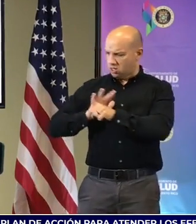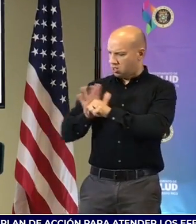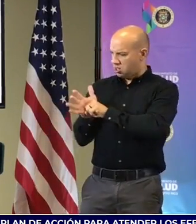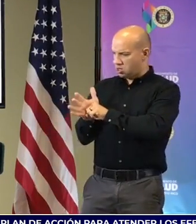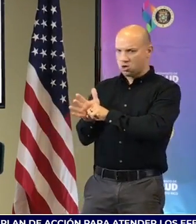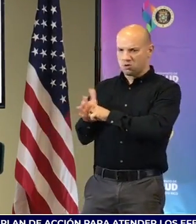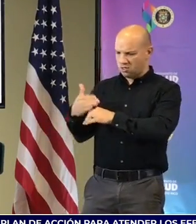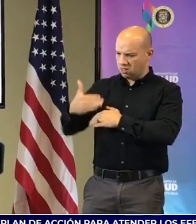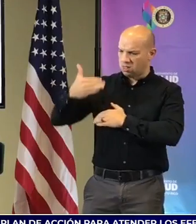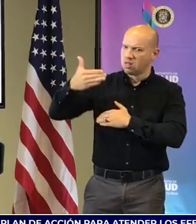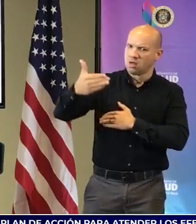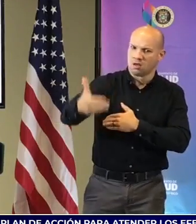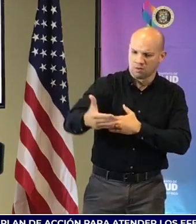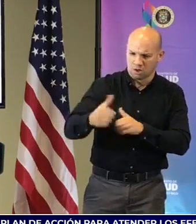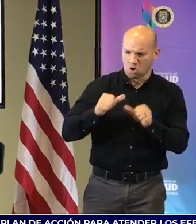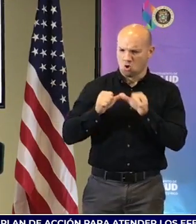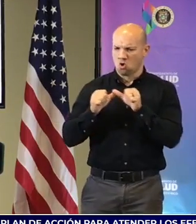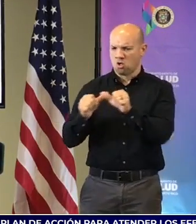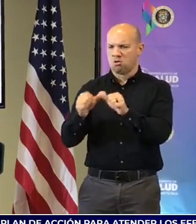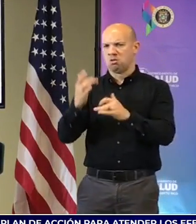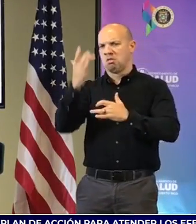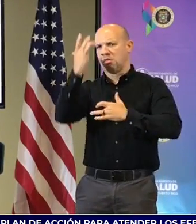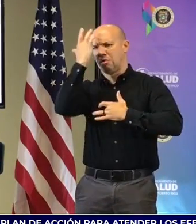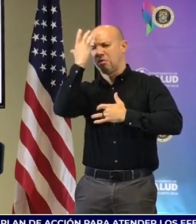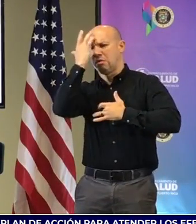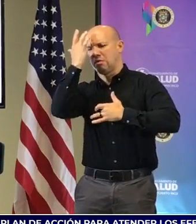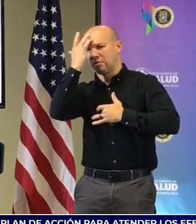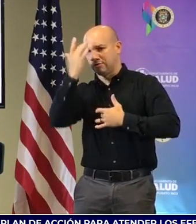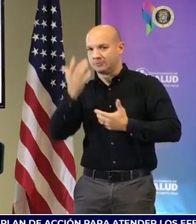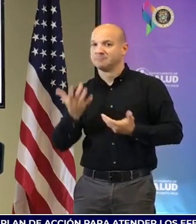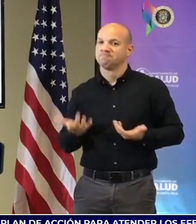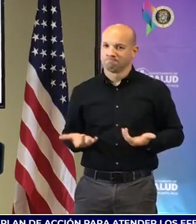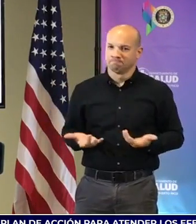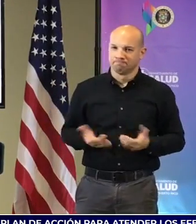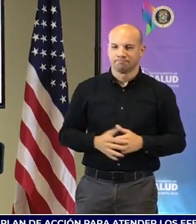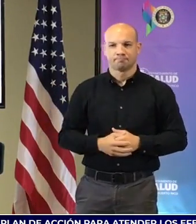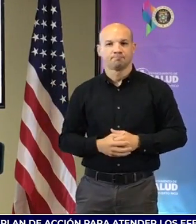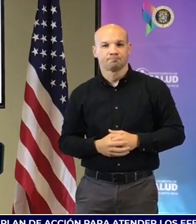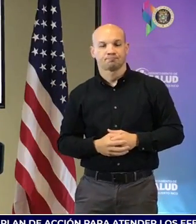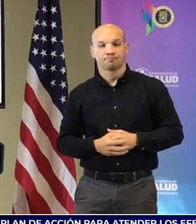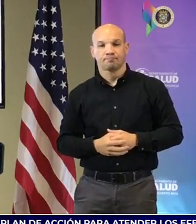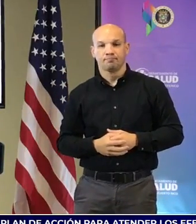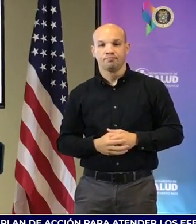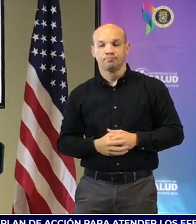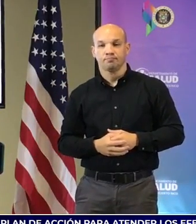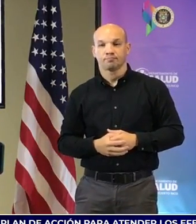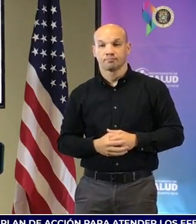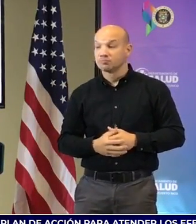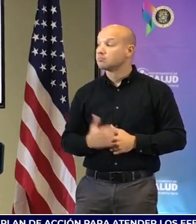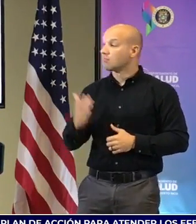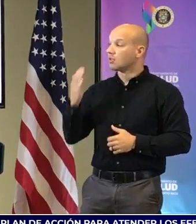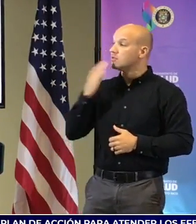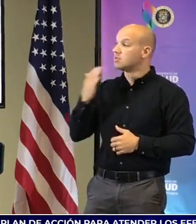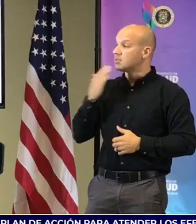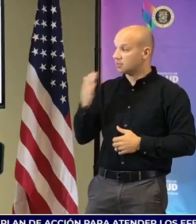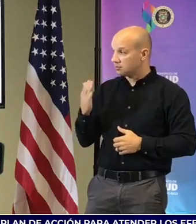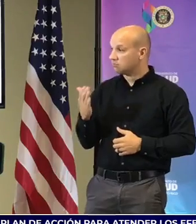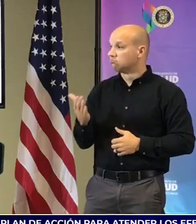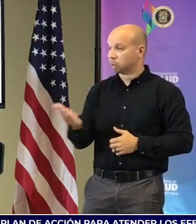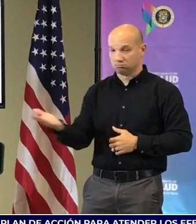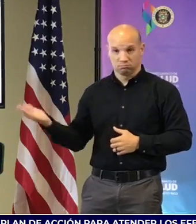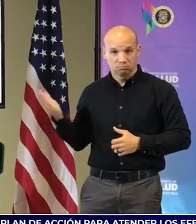trastornos que han pasado después de haber recibido una infección de COVID. Así que muchísimas gracias por